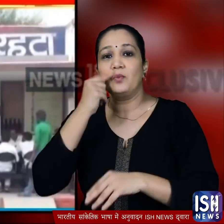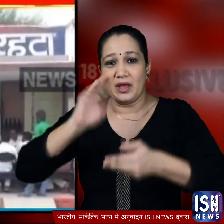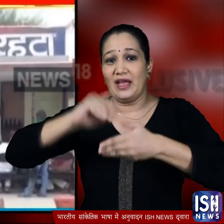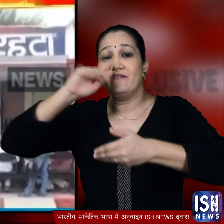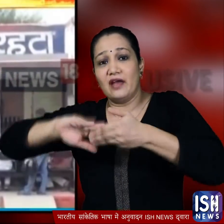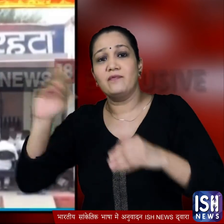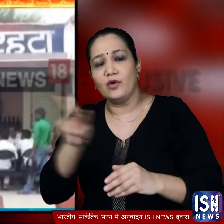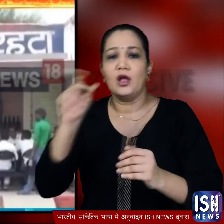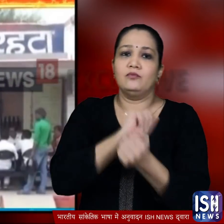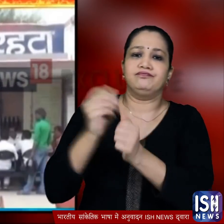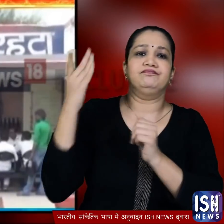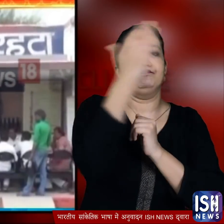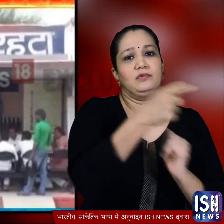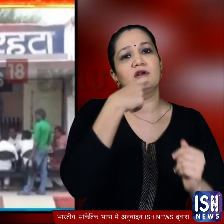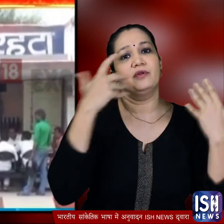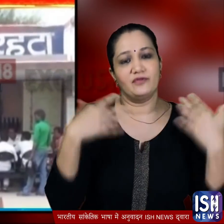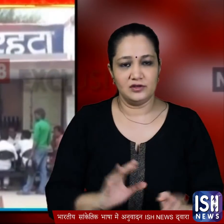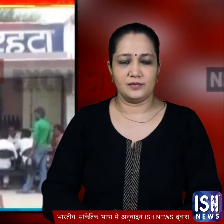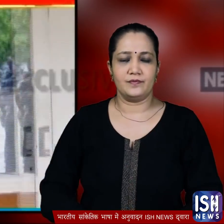में दुलहा और दुलहन ने पुलिस में मामले की शिकायत दर्ज कराई